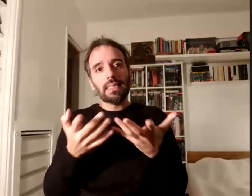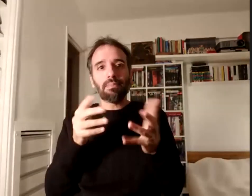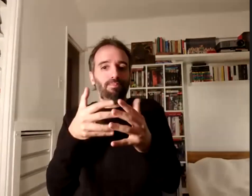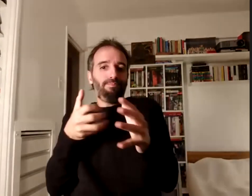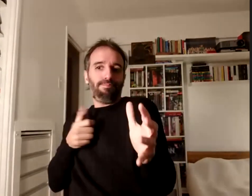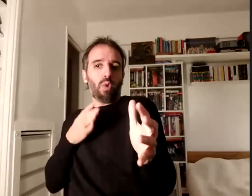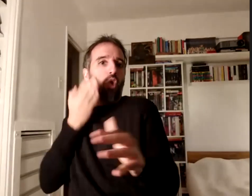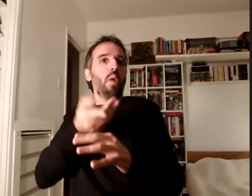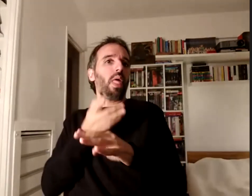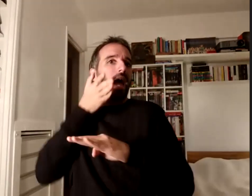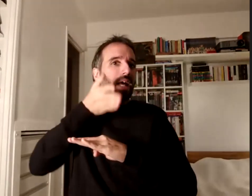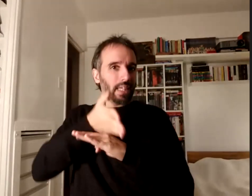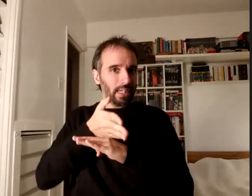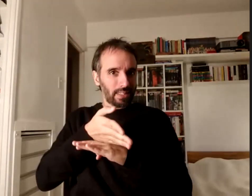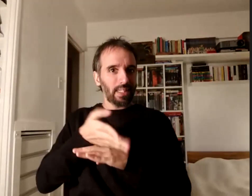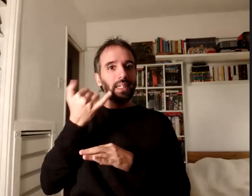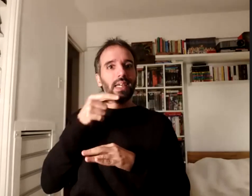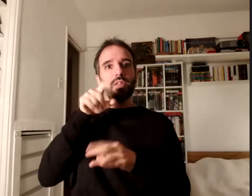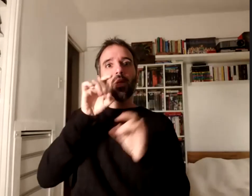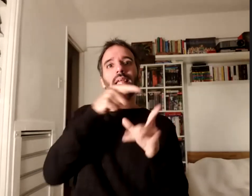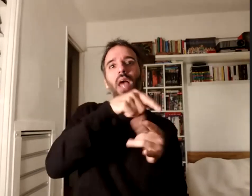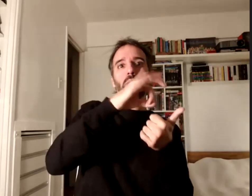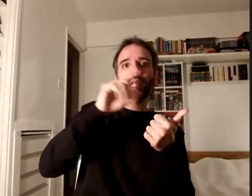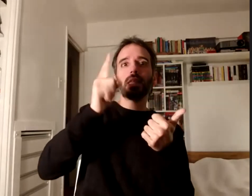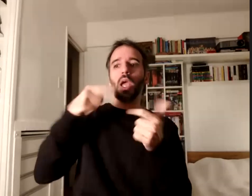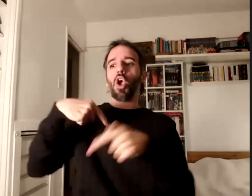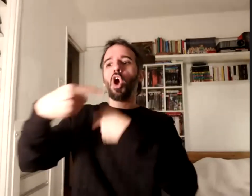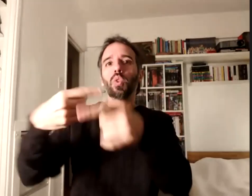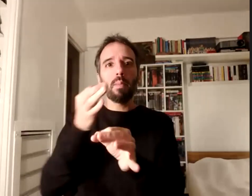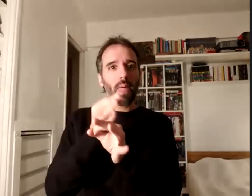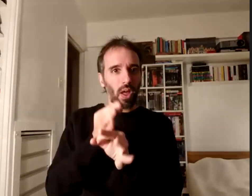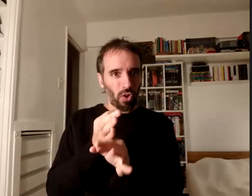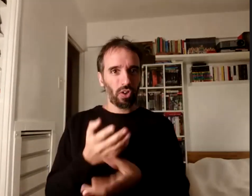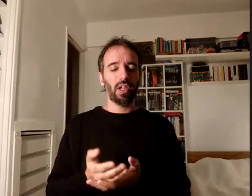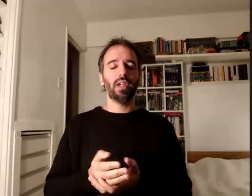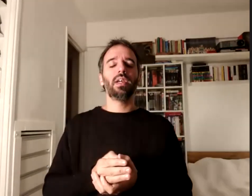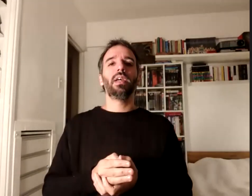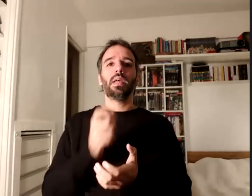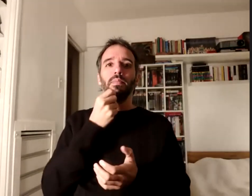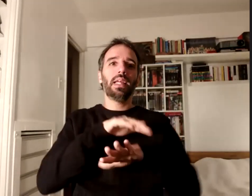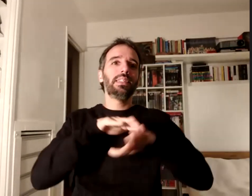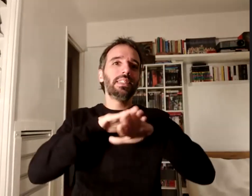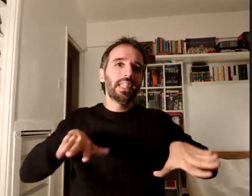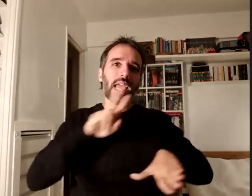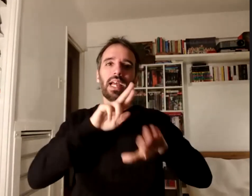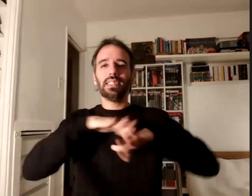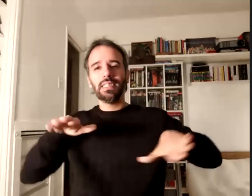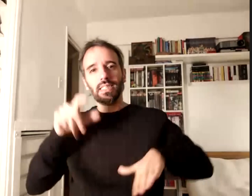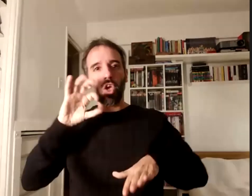solo de esta oportunidad sino de la continuidad pedagógica, chicos, chicas, chiques en los diferentes niveles educativos que